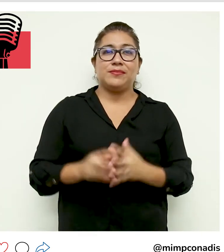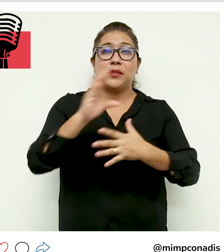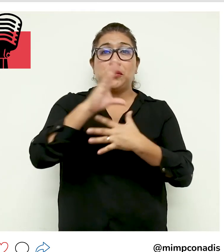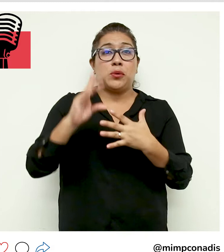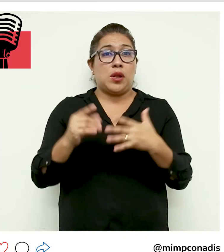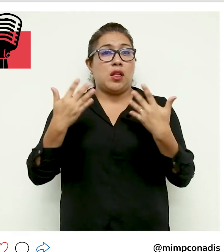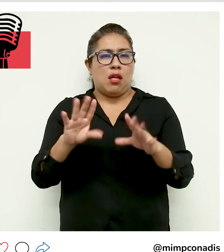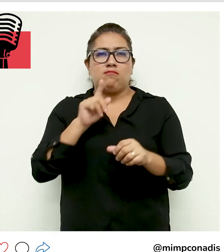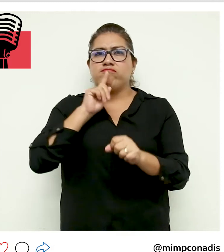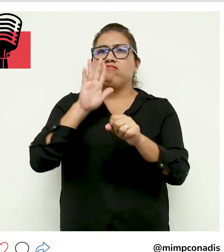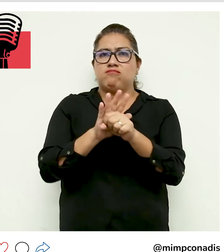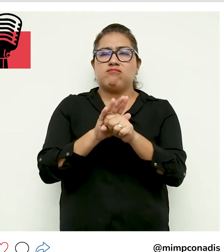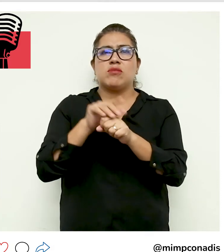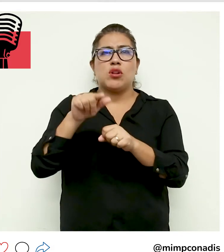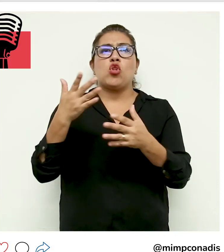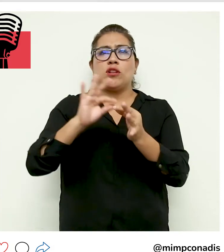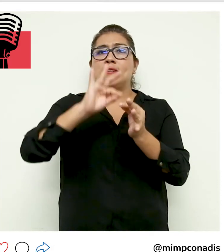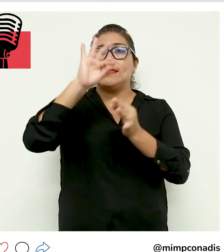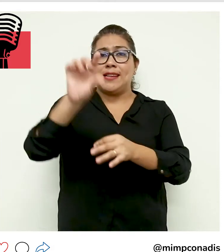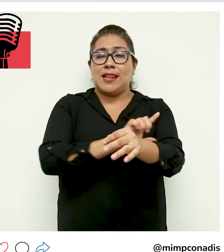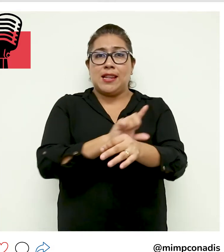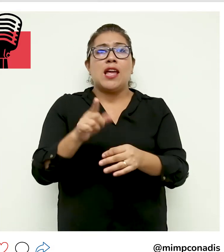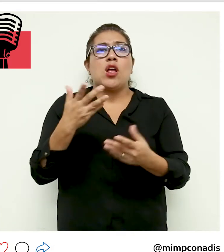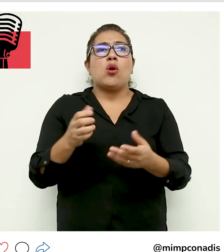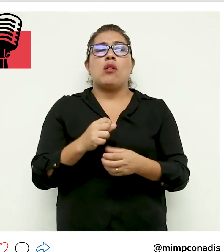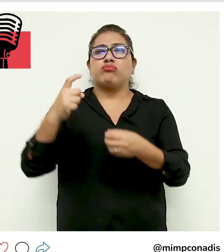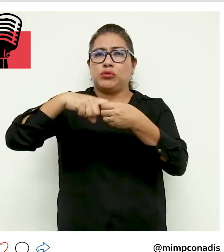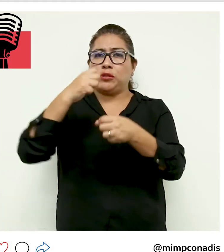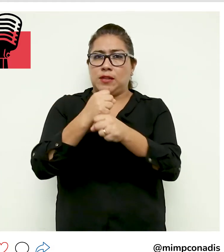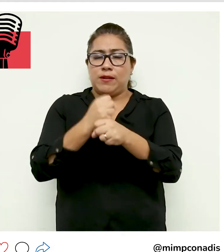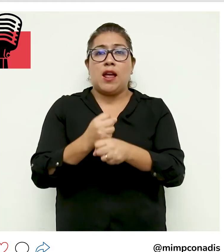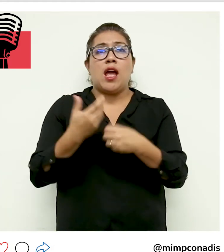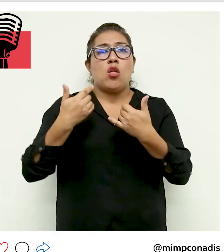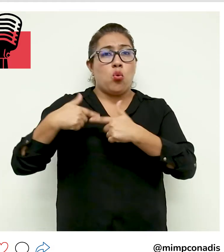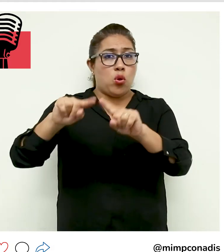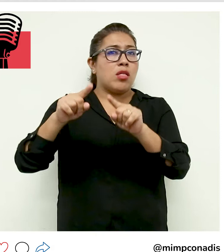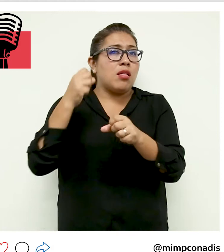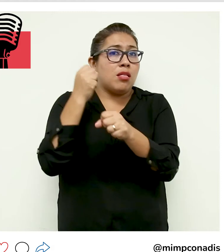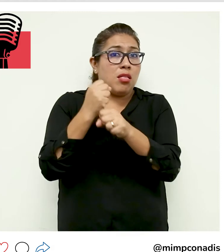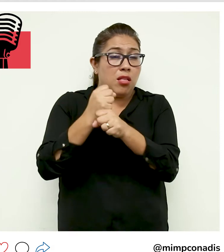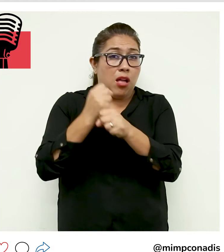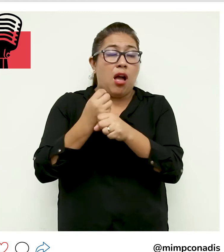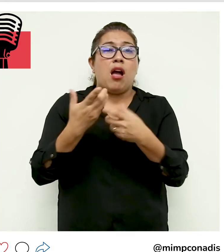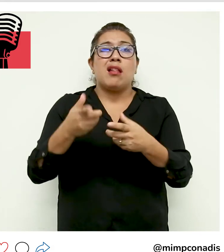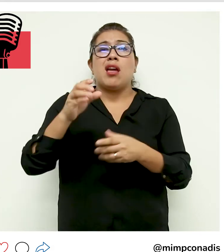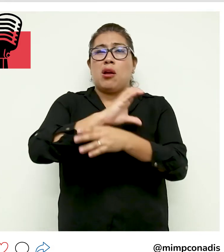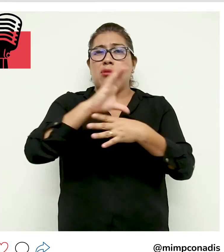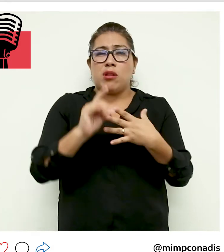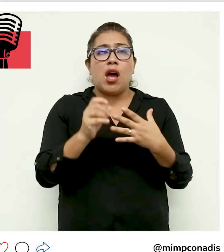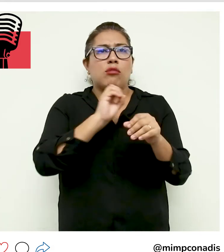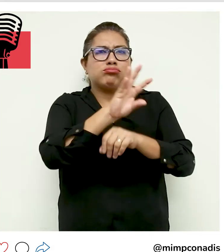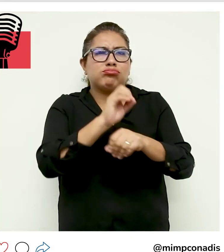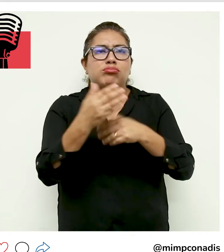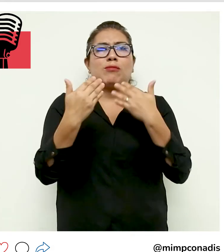El Conadis destaca compromiso del Distrito del INSEE con la inclusión laboral. Durante una jornada de trabajo, el Conadis realizó